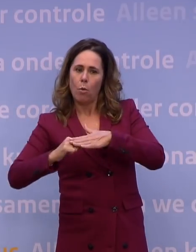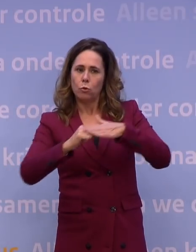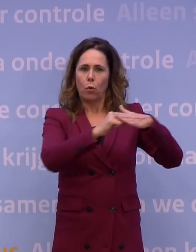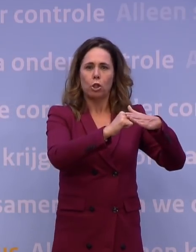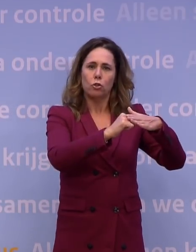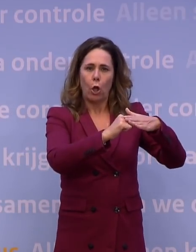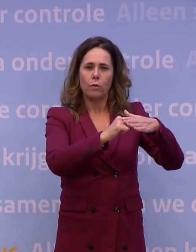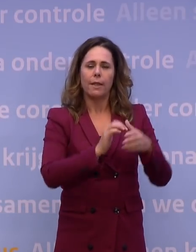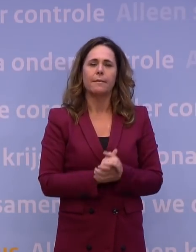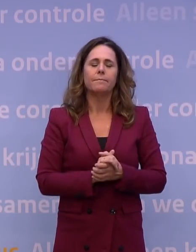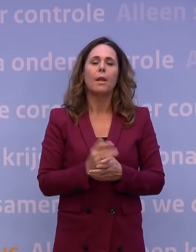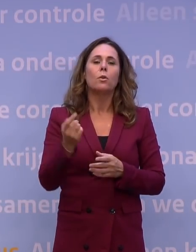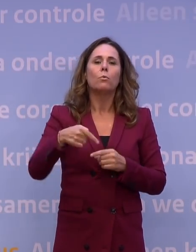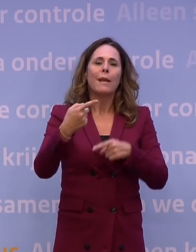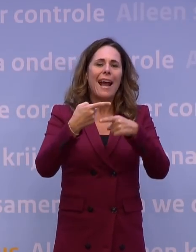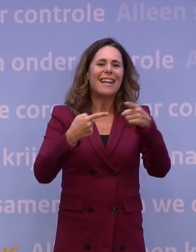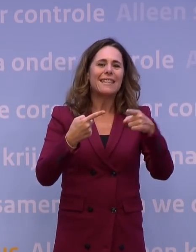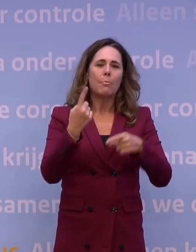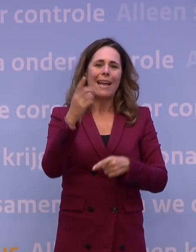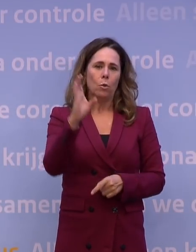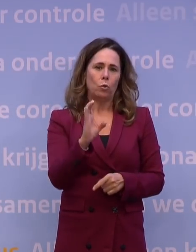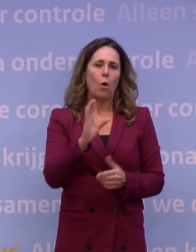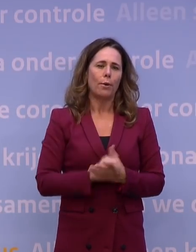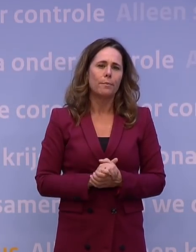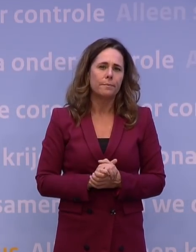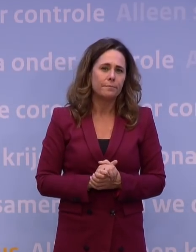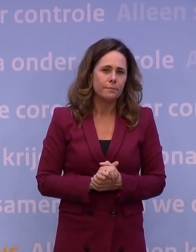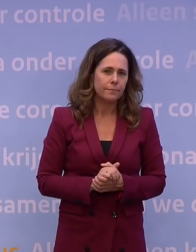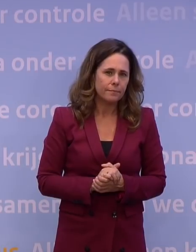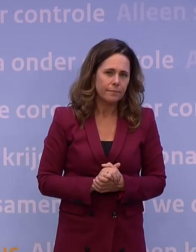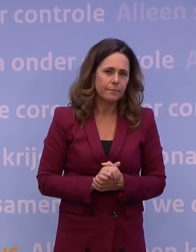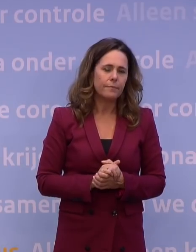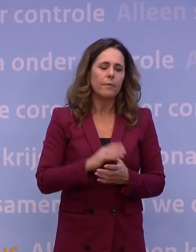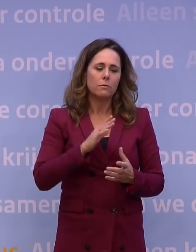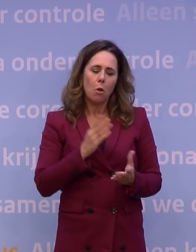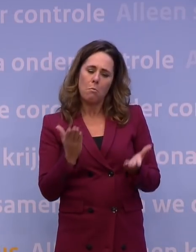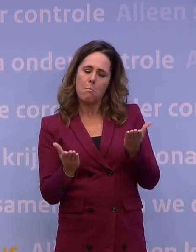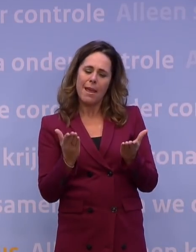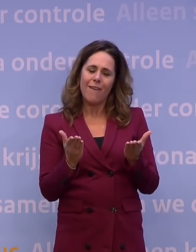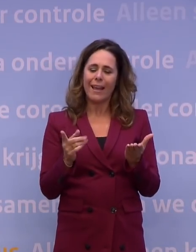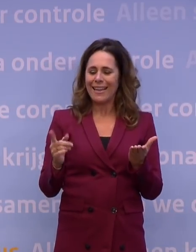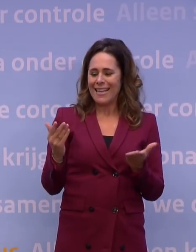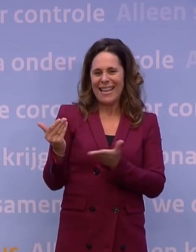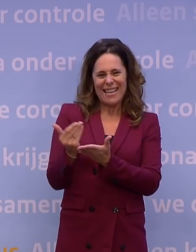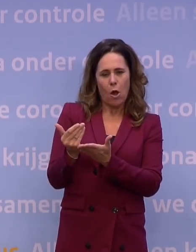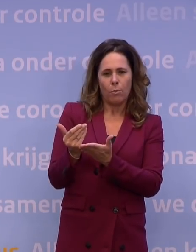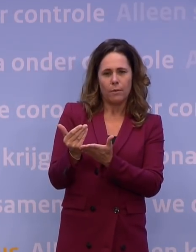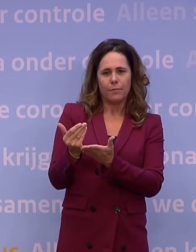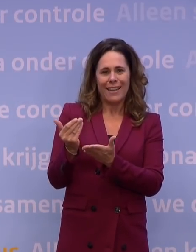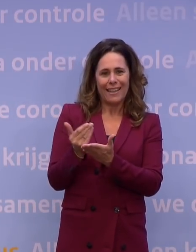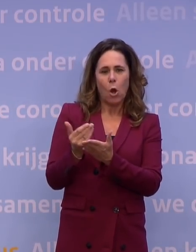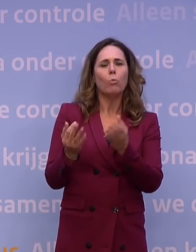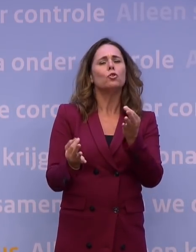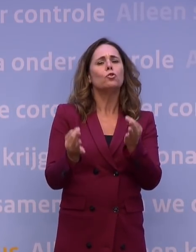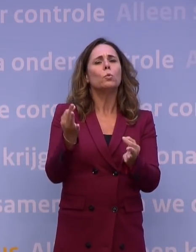aanscherming komen per 1 oktober. Namelijk dat dan mee zou worden gewogen het inkomen, dus de, sorry, de inkomenstoets.